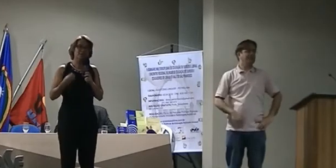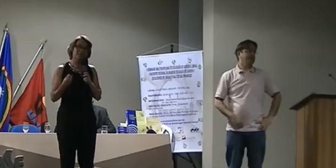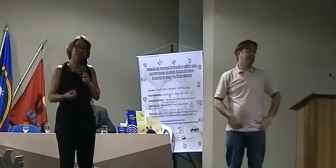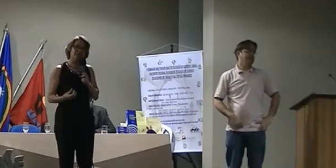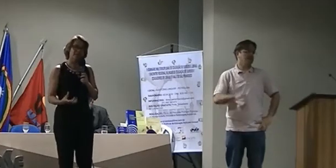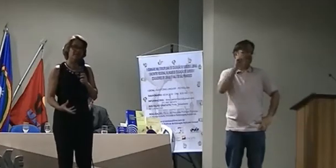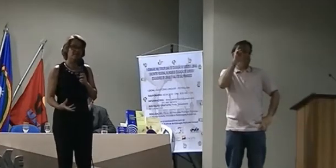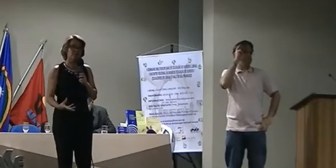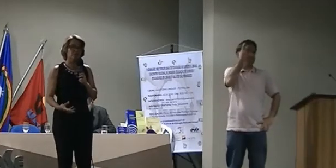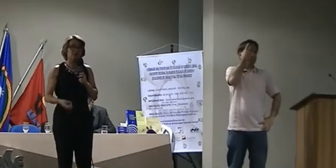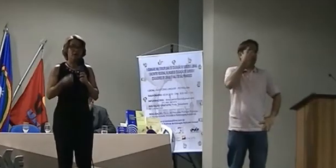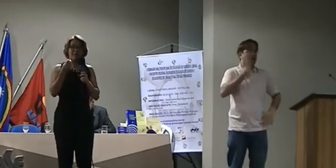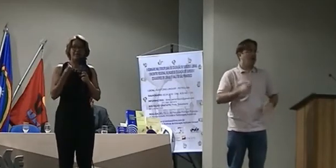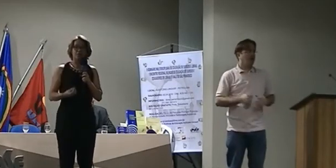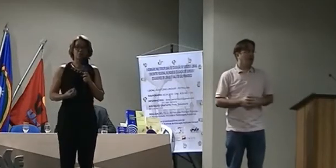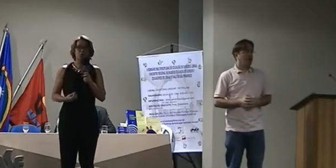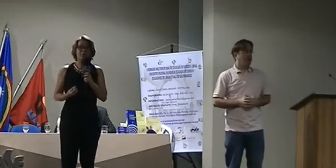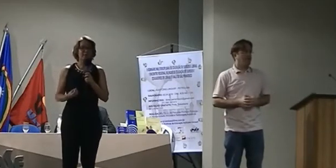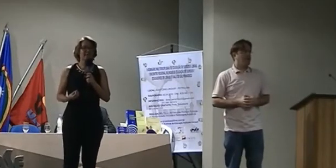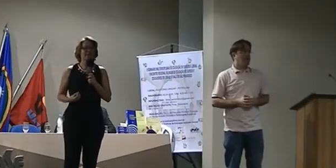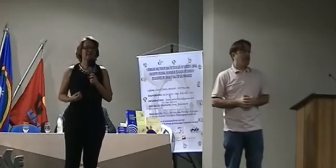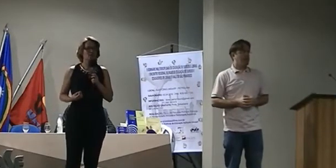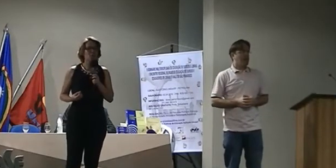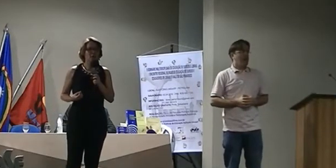ensinando a esse aluno na sua primeira língua.